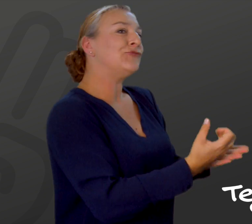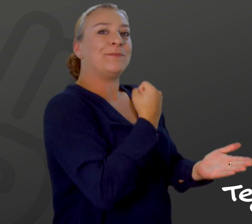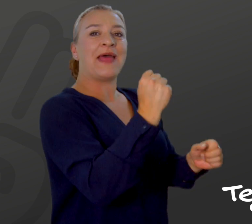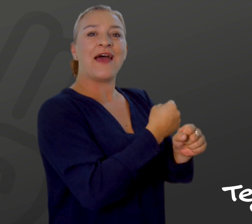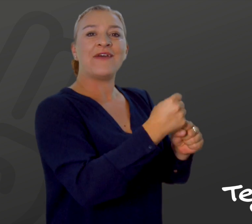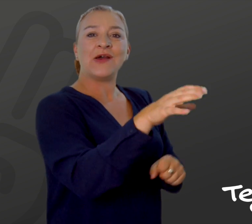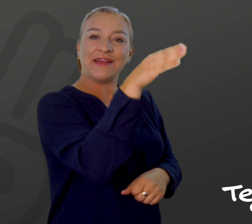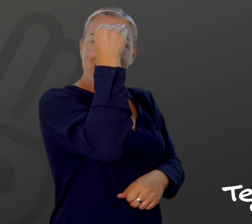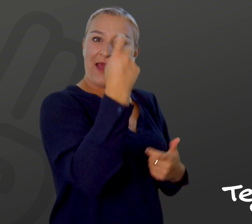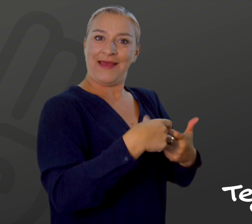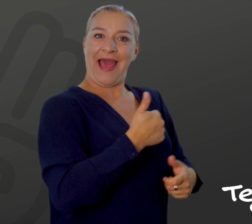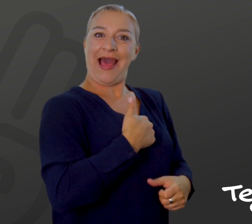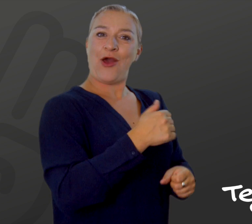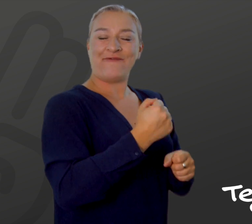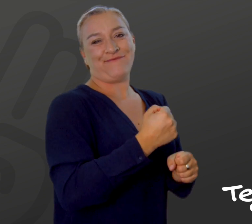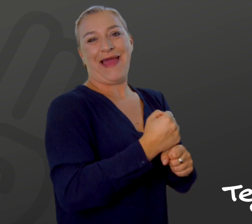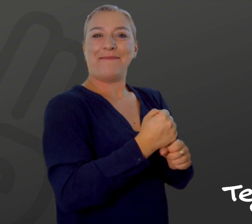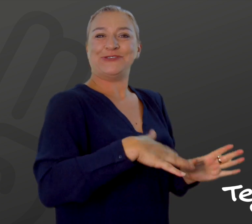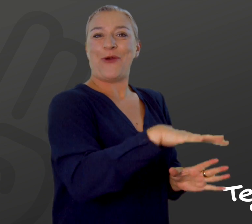mulighed for at få erhvervserfaring inden for faget.